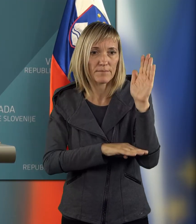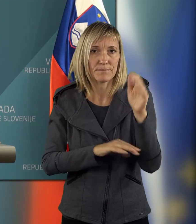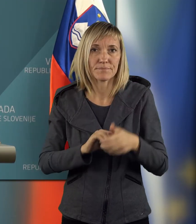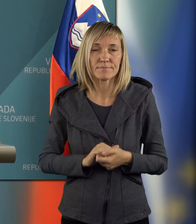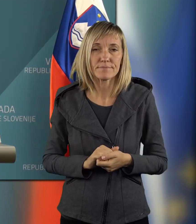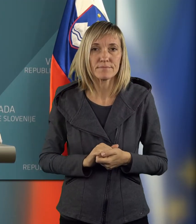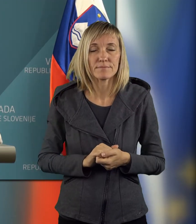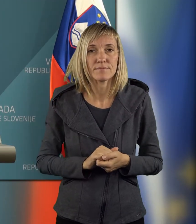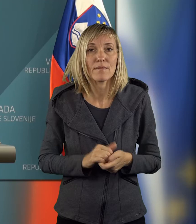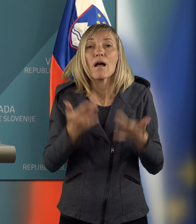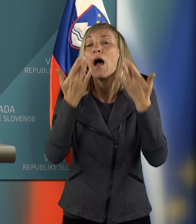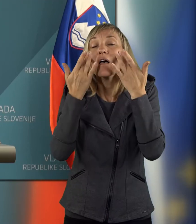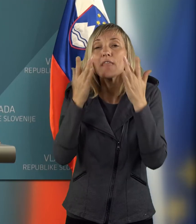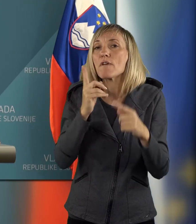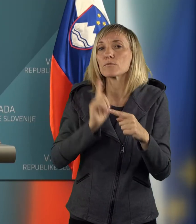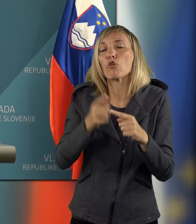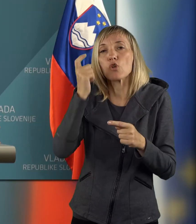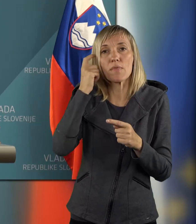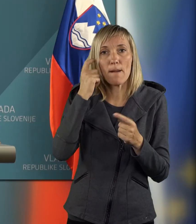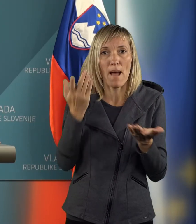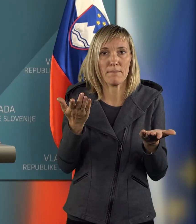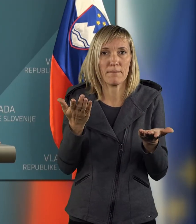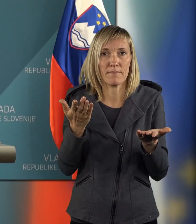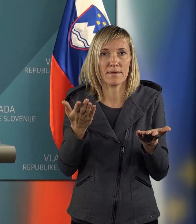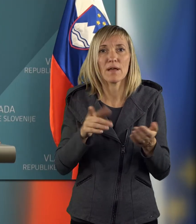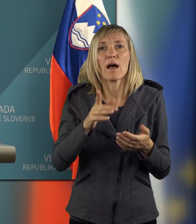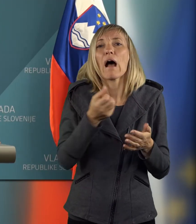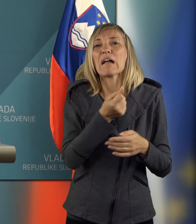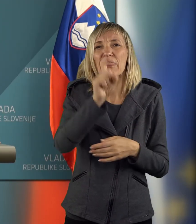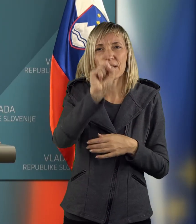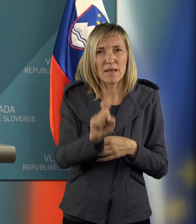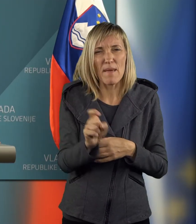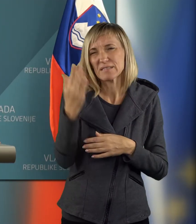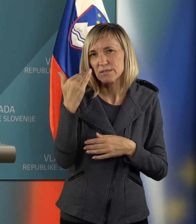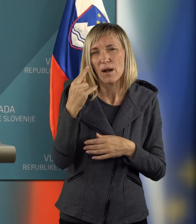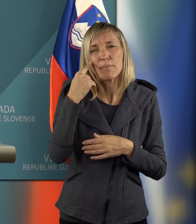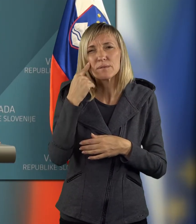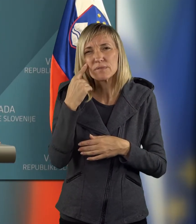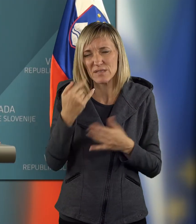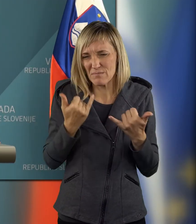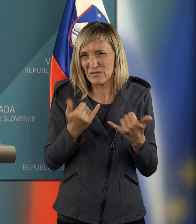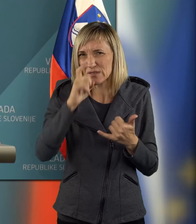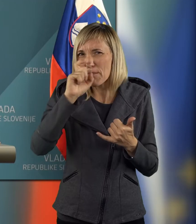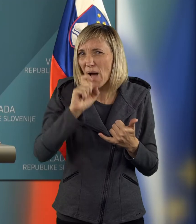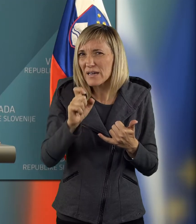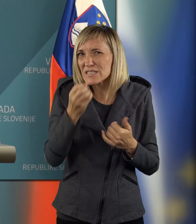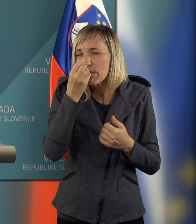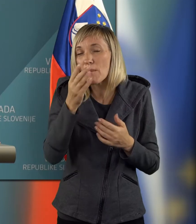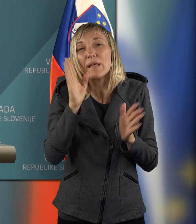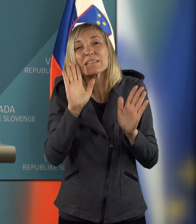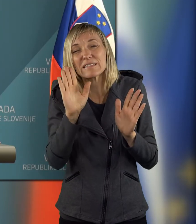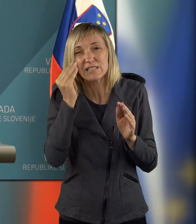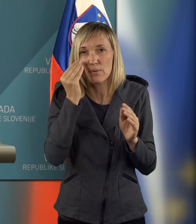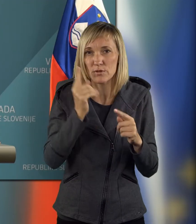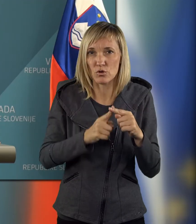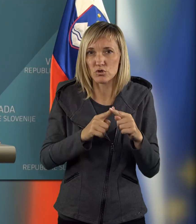Glejte, ne vem točno na pamet, kjer mesec je bil, ampak mislim, da je bilo relativno leto z marca, spomlade, ki